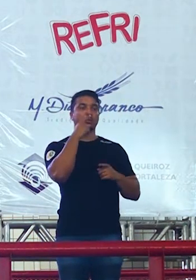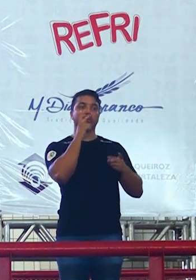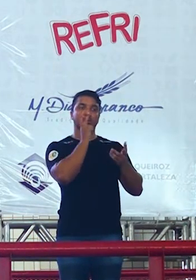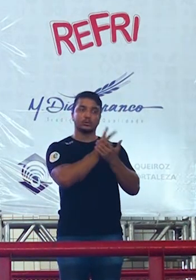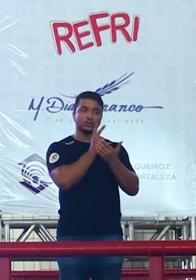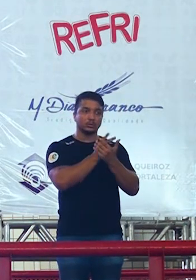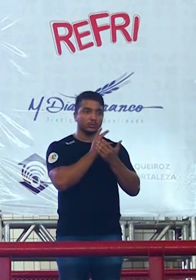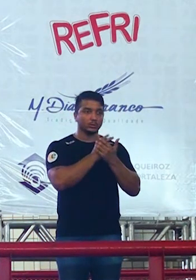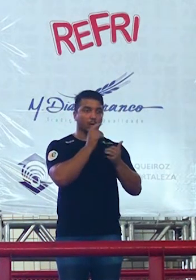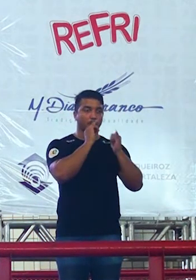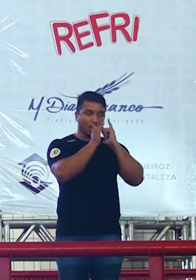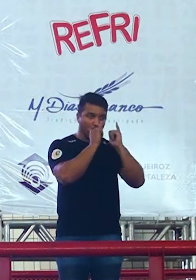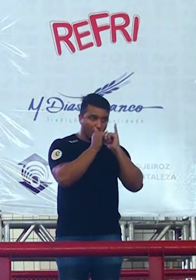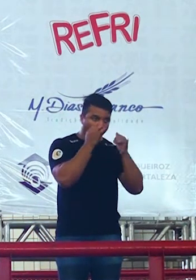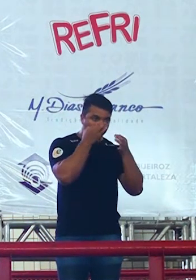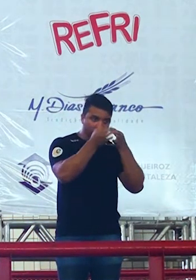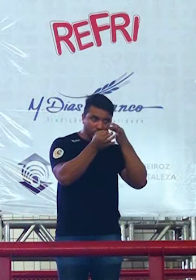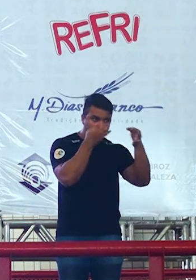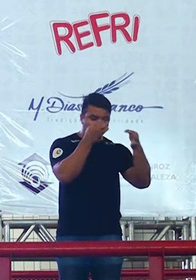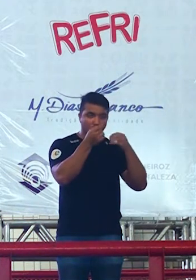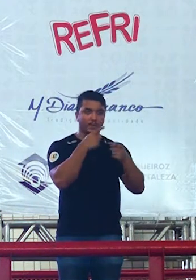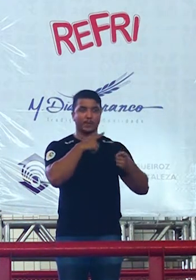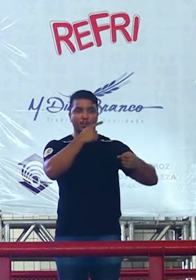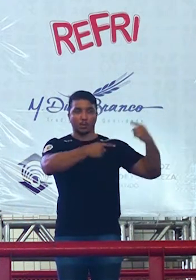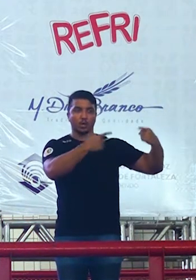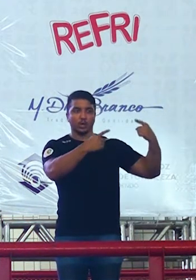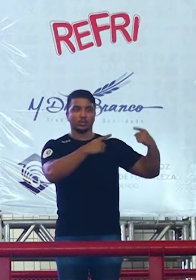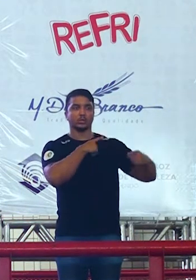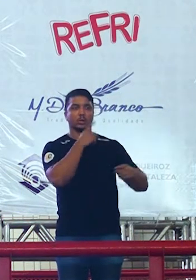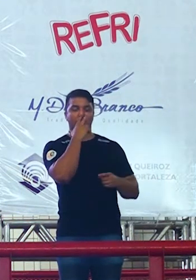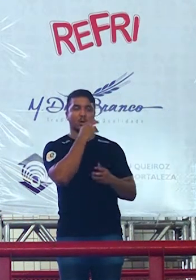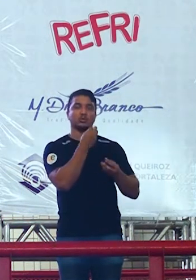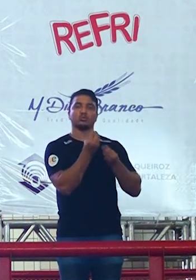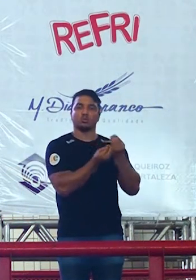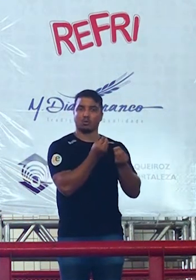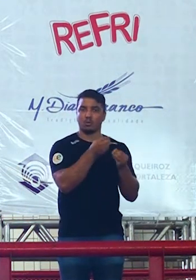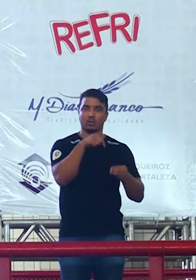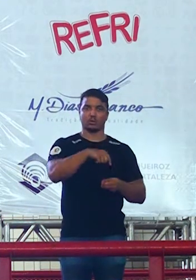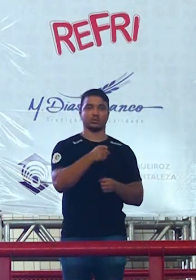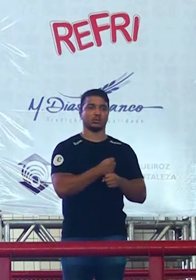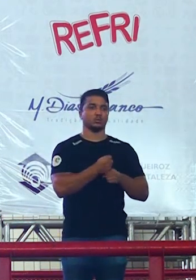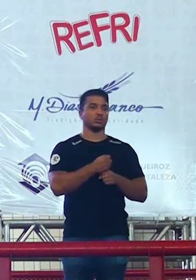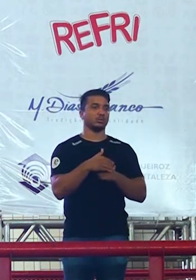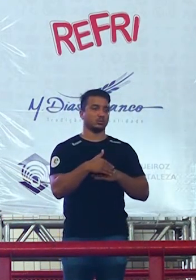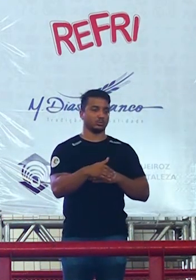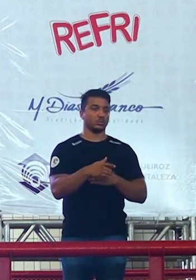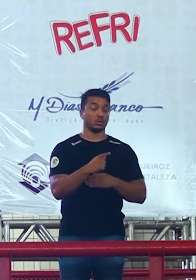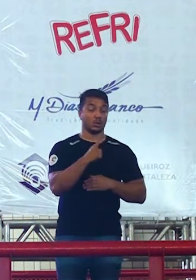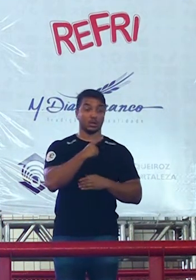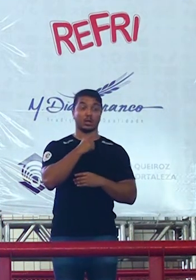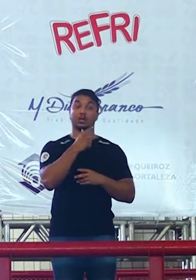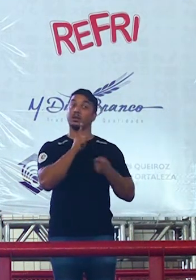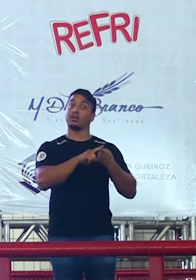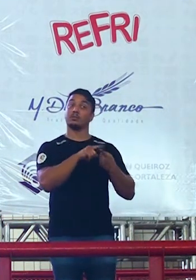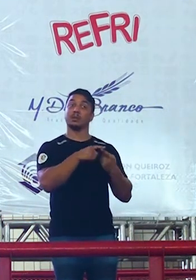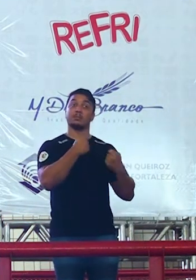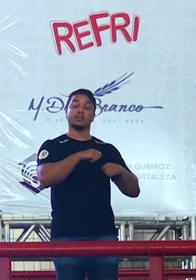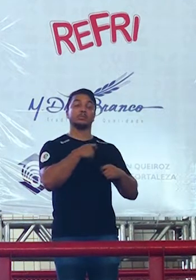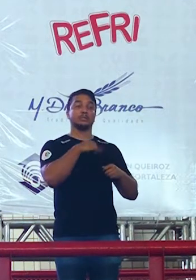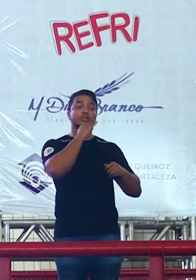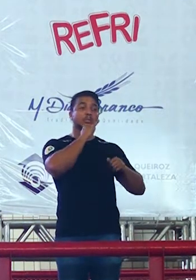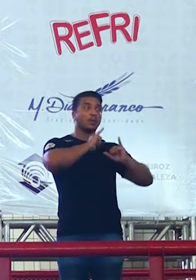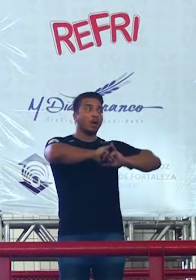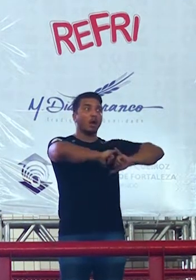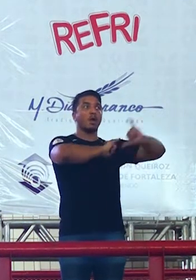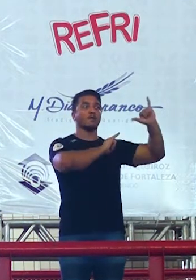sociais para ver se políticos estão usando esse mecanismo este ano inclusive pedindo para a gente denunciar